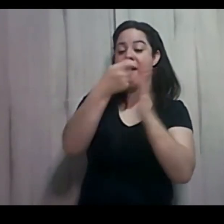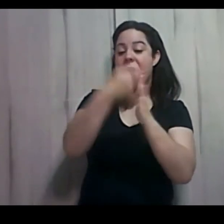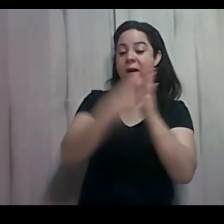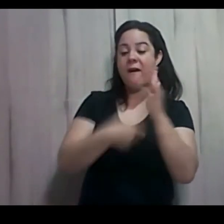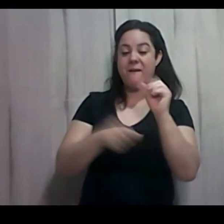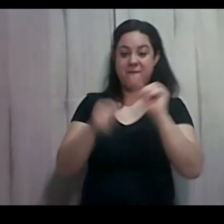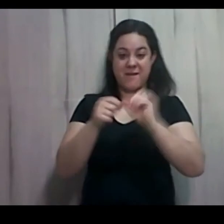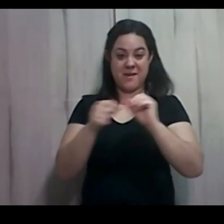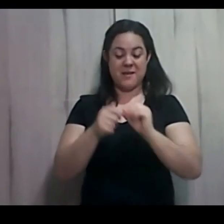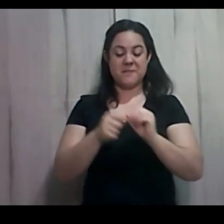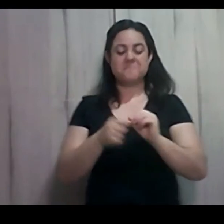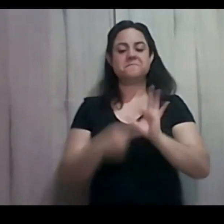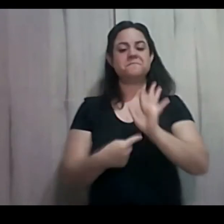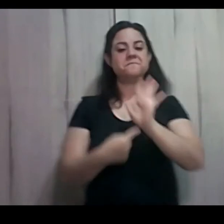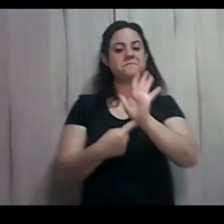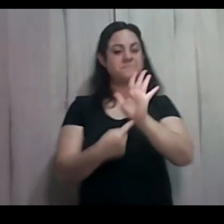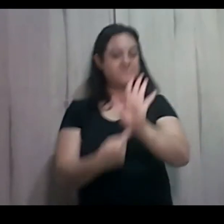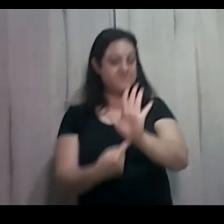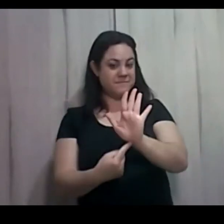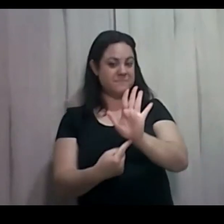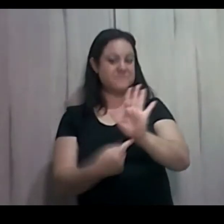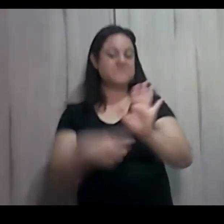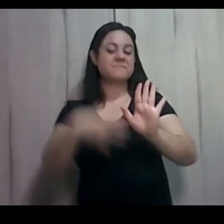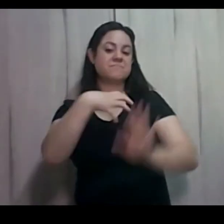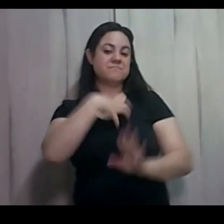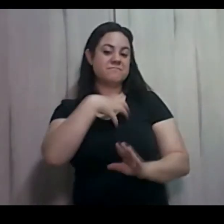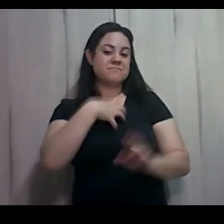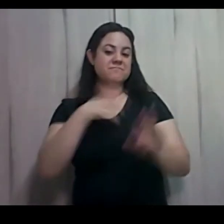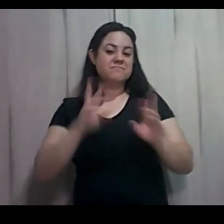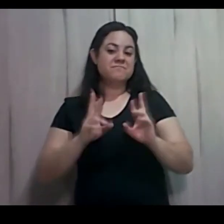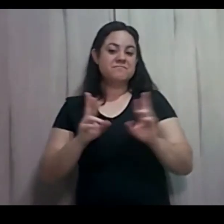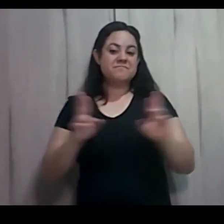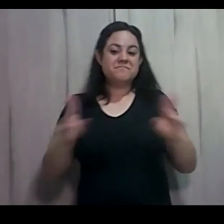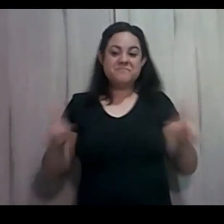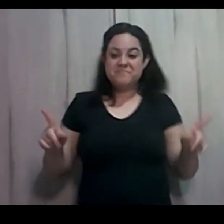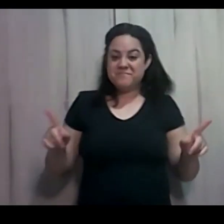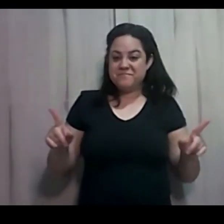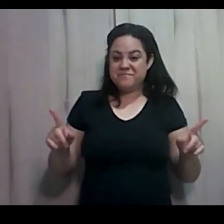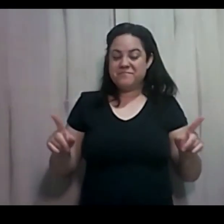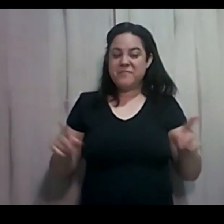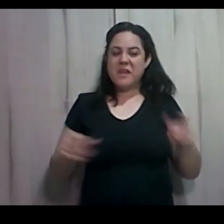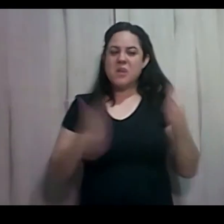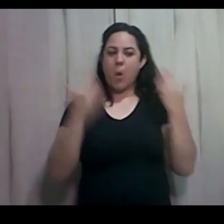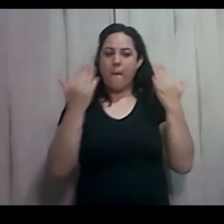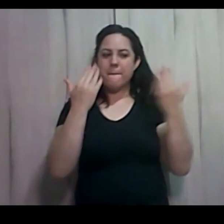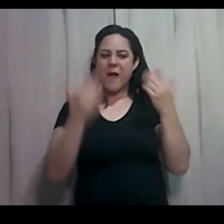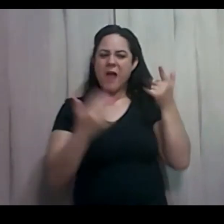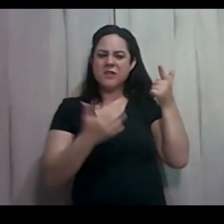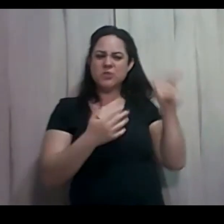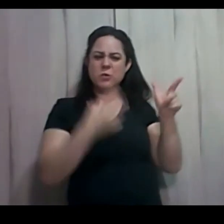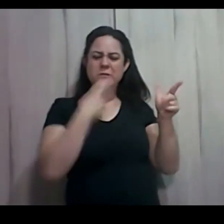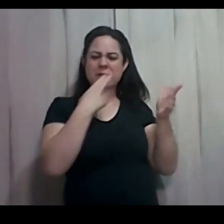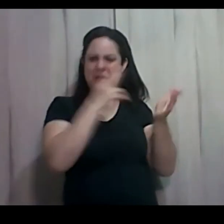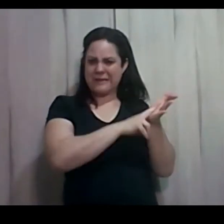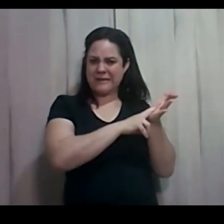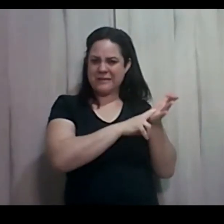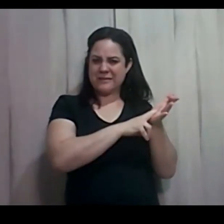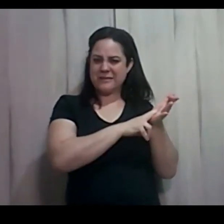de uma forma diferente das outras cartas. Porque nas outras cartas ele faz